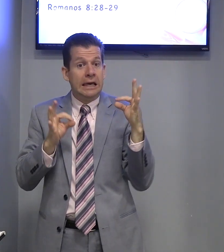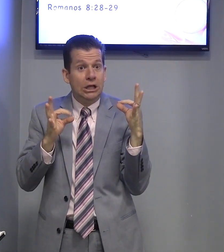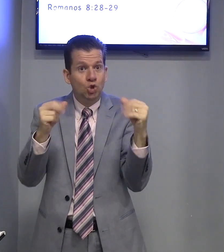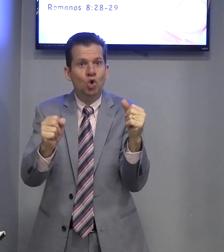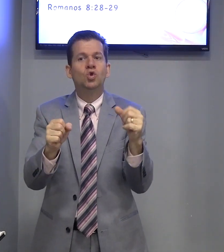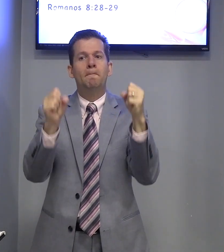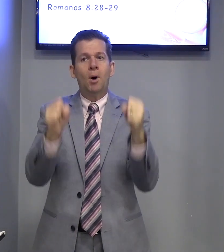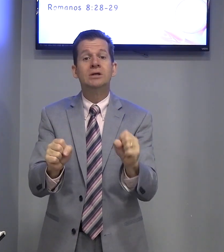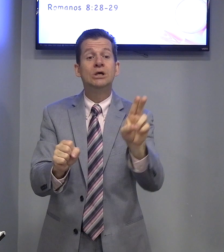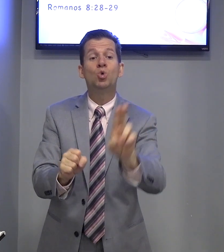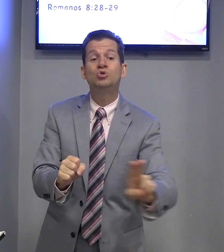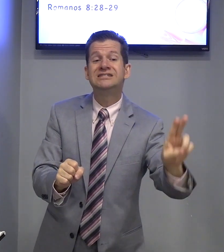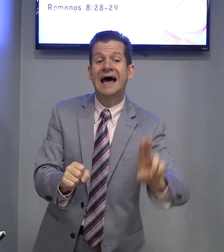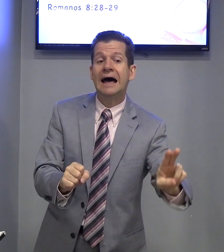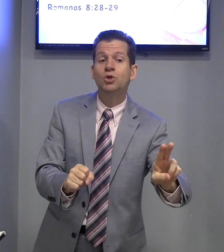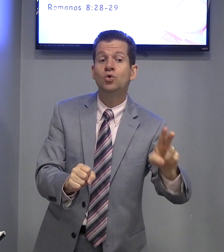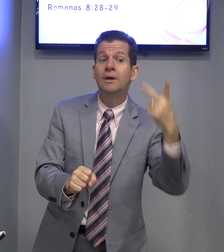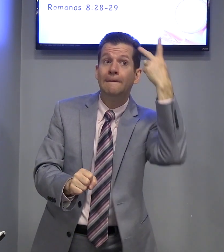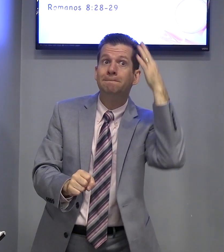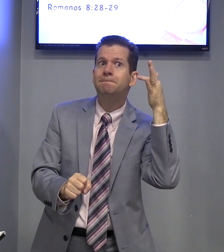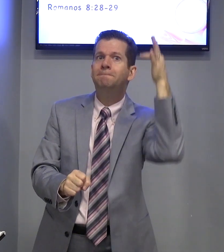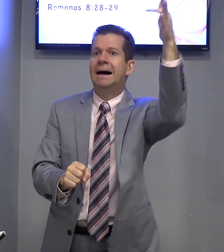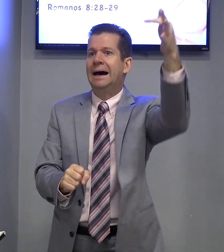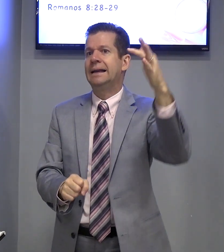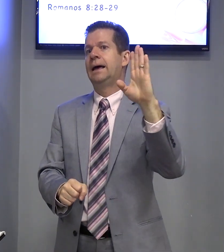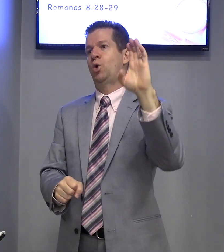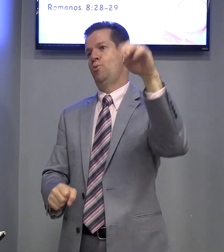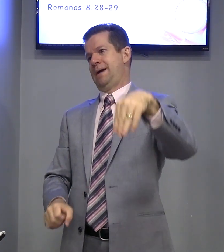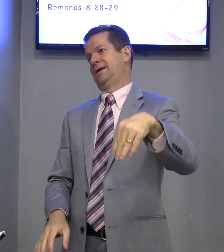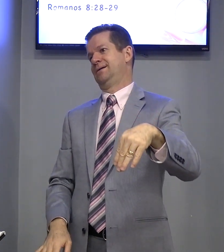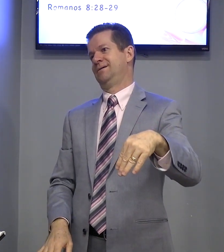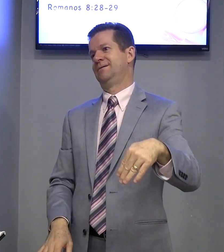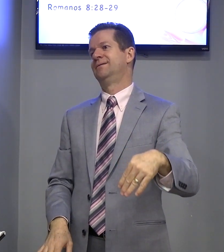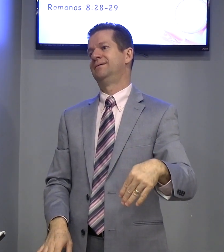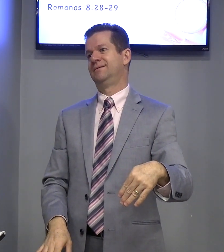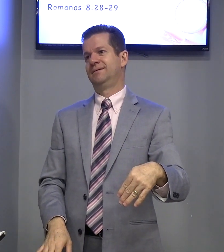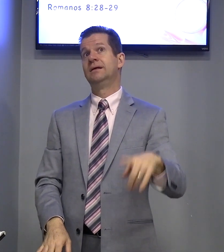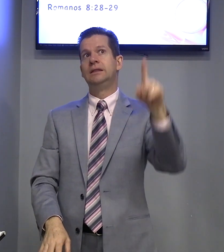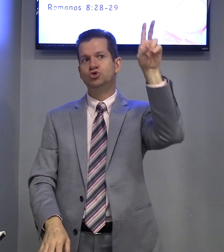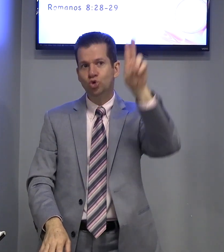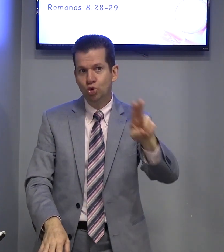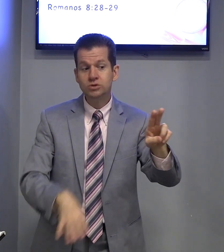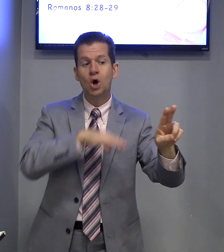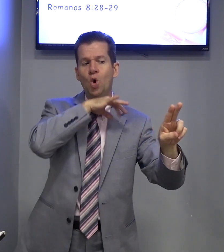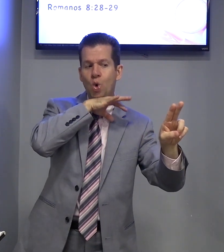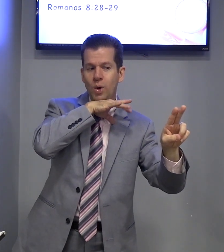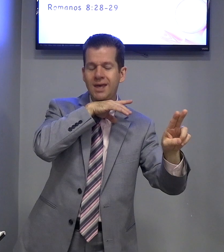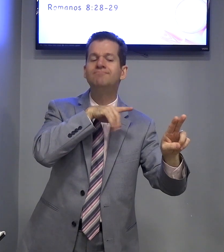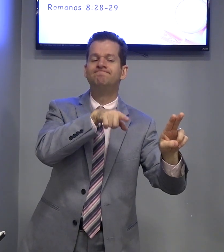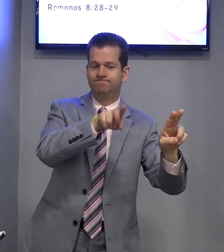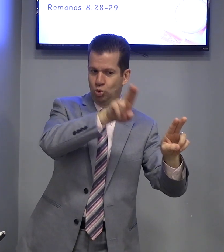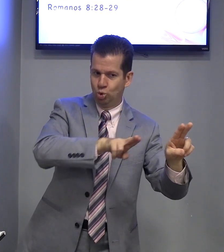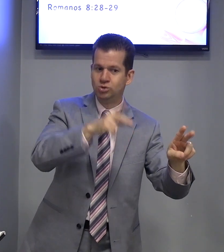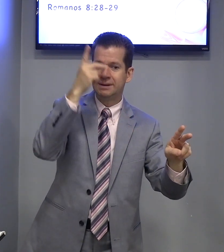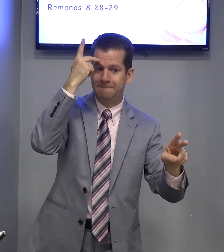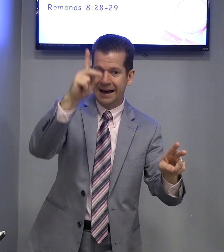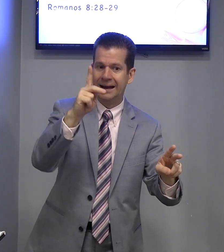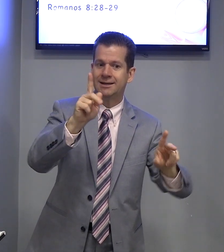Tudo pode ser usado Para o bem Deus usa o ruim Usa para